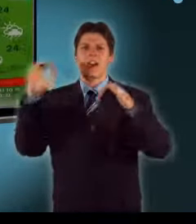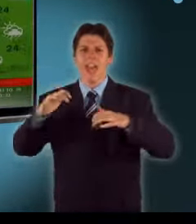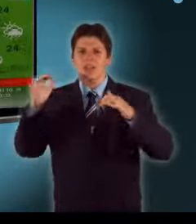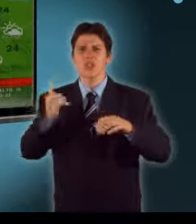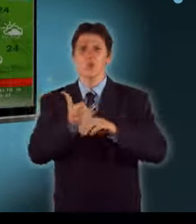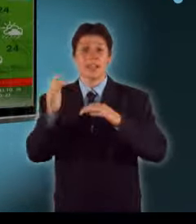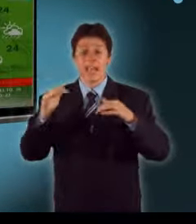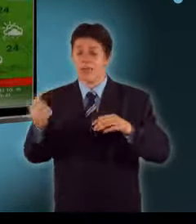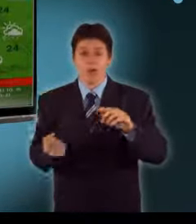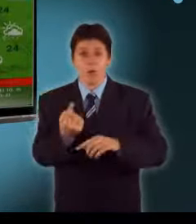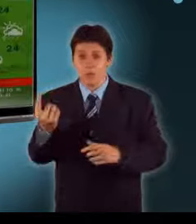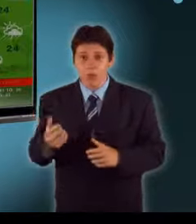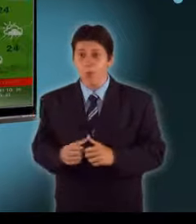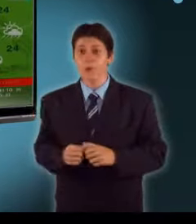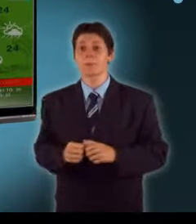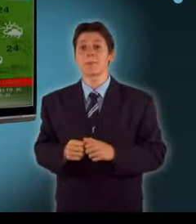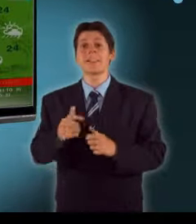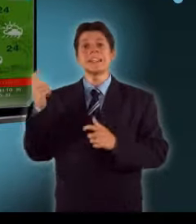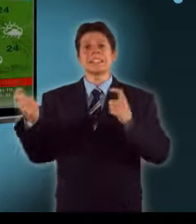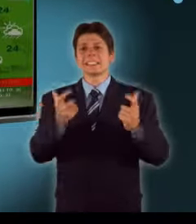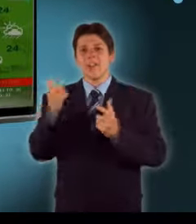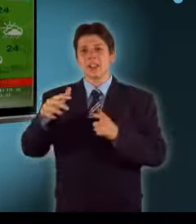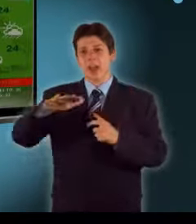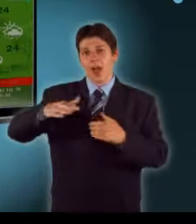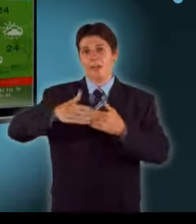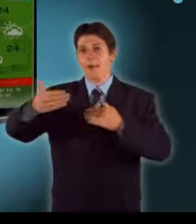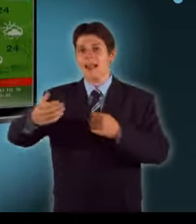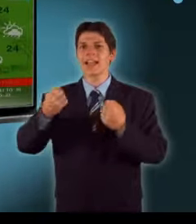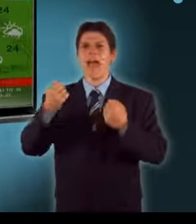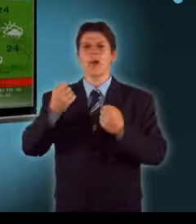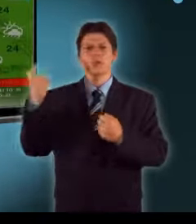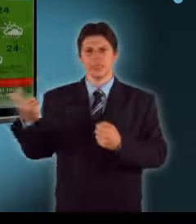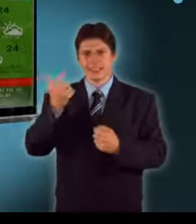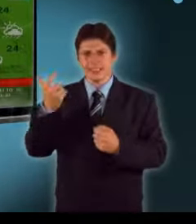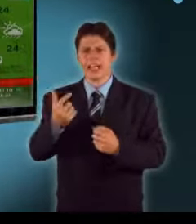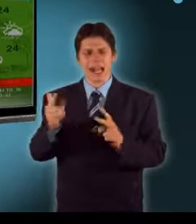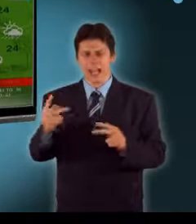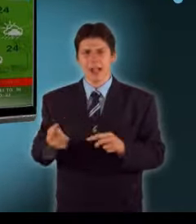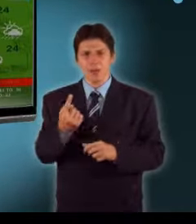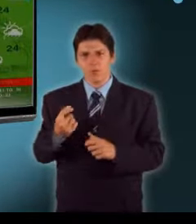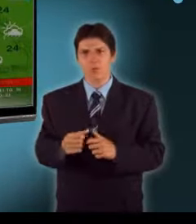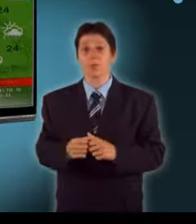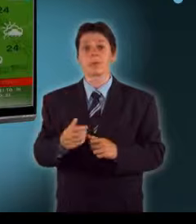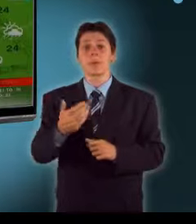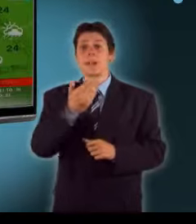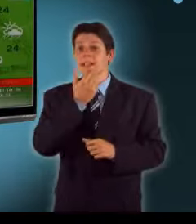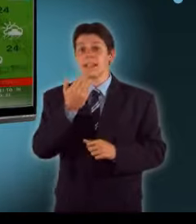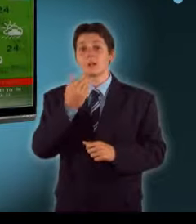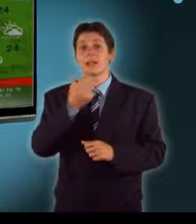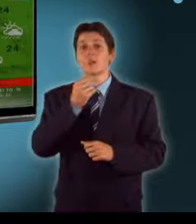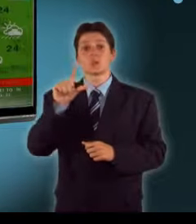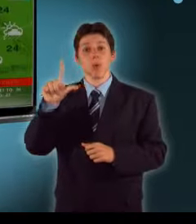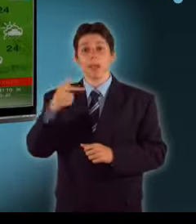Zivatar környezetében erős vagy viharos széllőkések lehetnek. Délután 22-28, késő este pedig